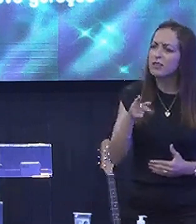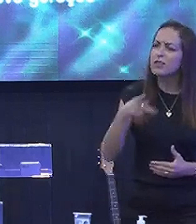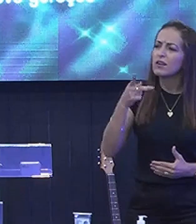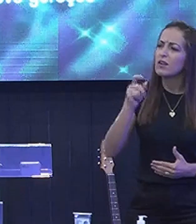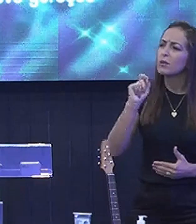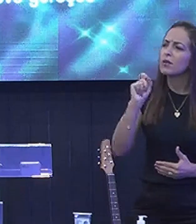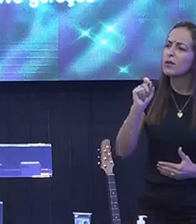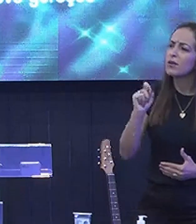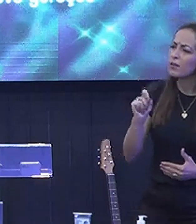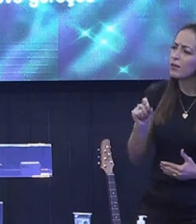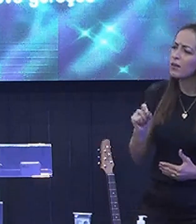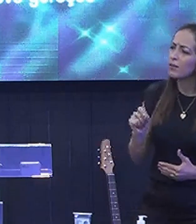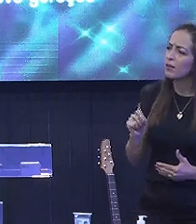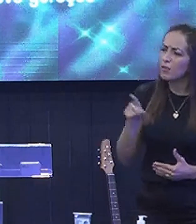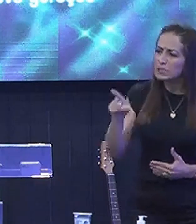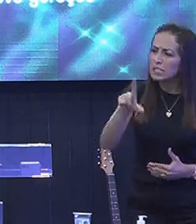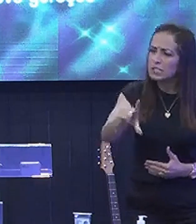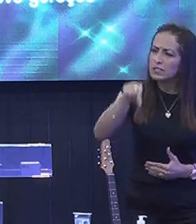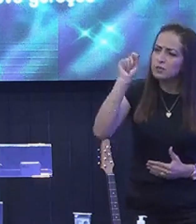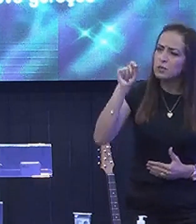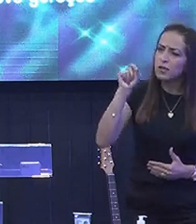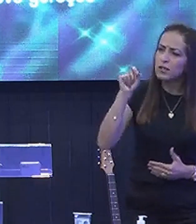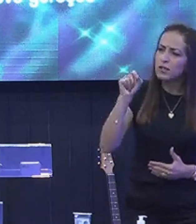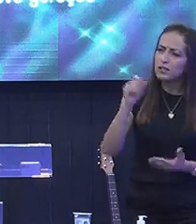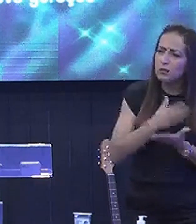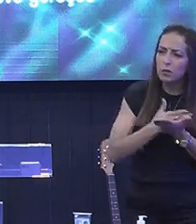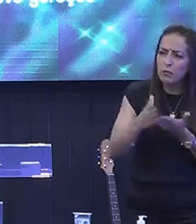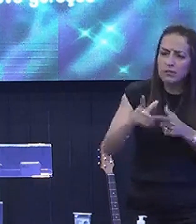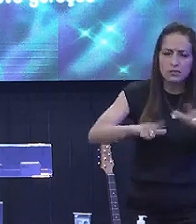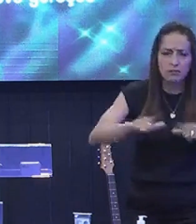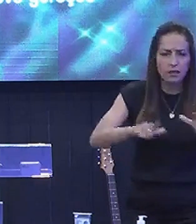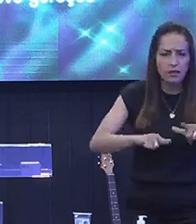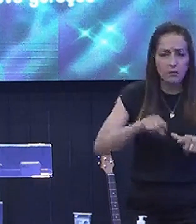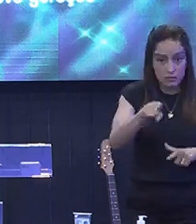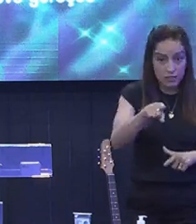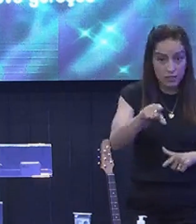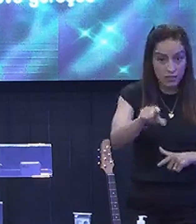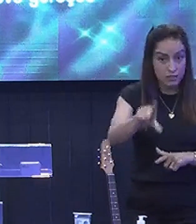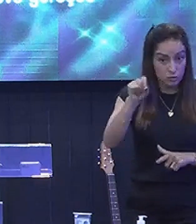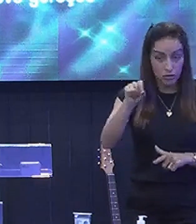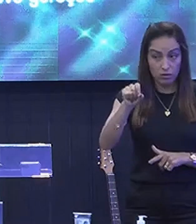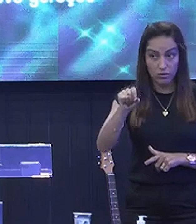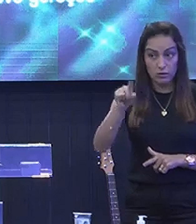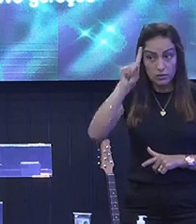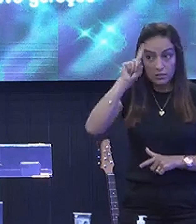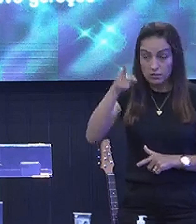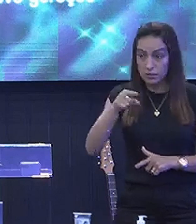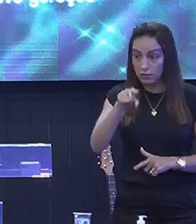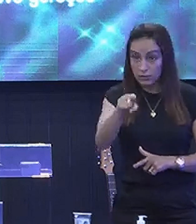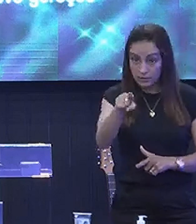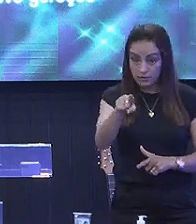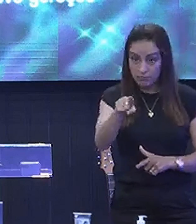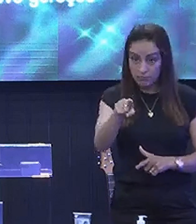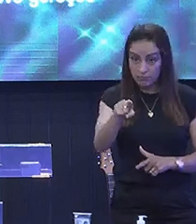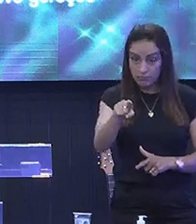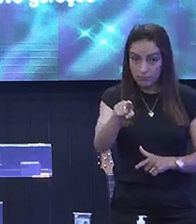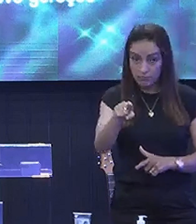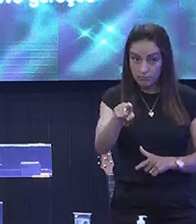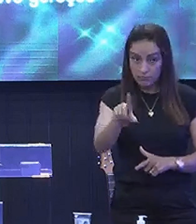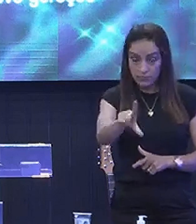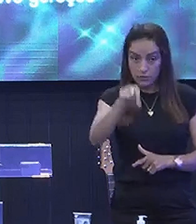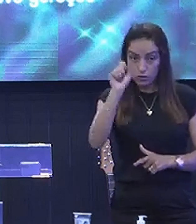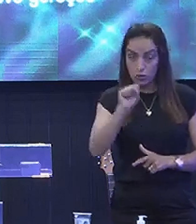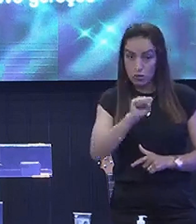falar uma coisa Para você É você que decide Na hora que você Começa a trabalhar? Hã? É você que decide